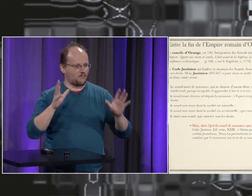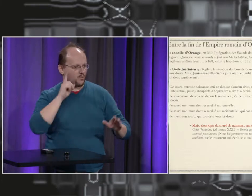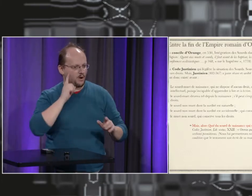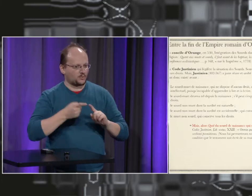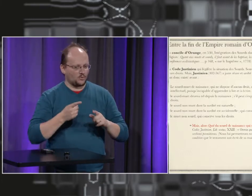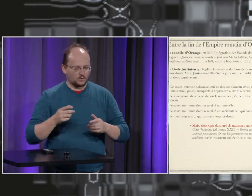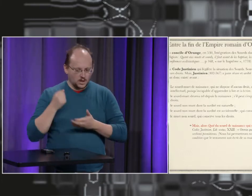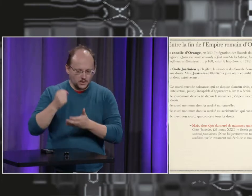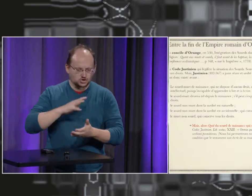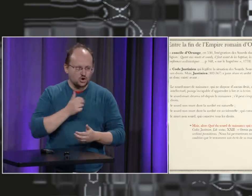bénéficier de son héritage